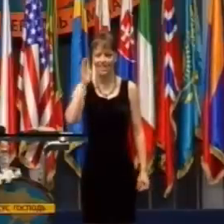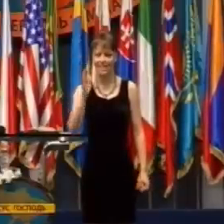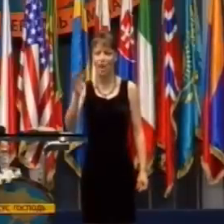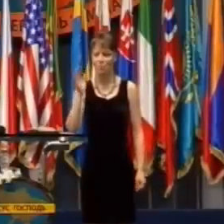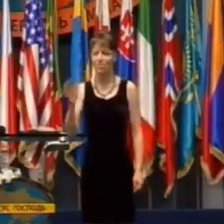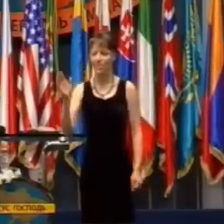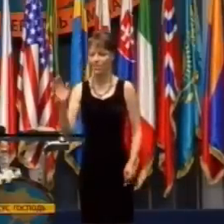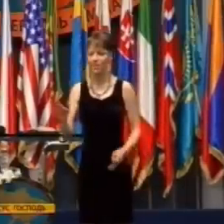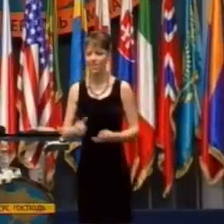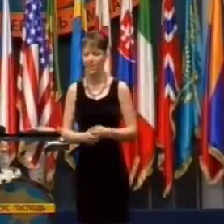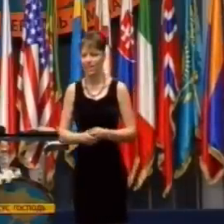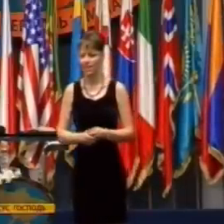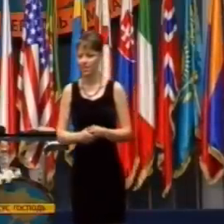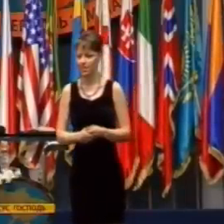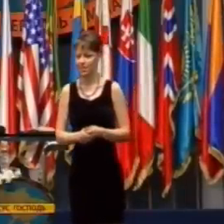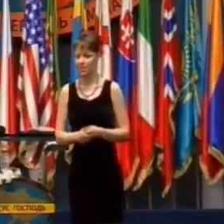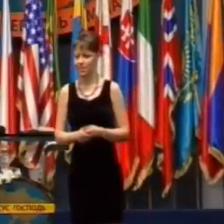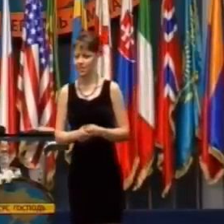Kristovi?